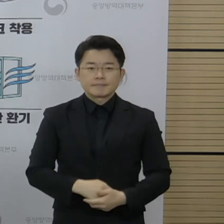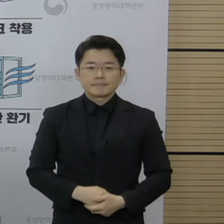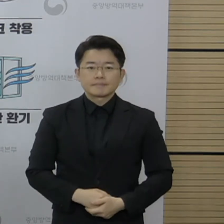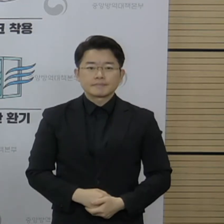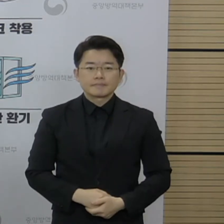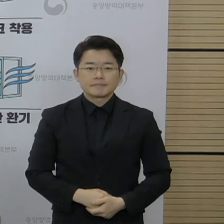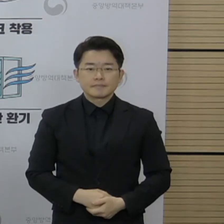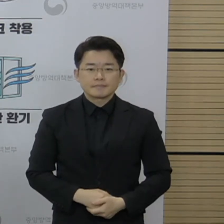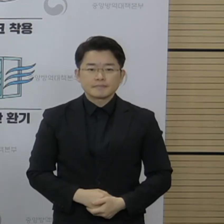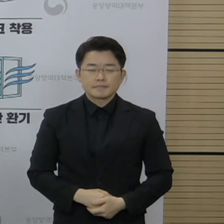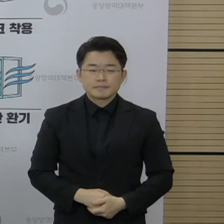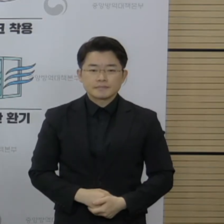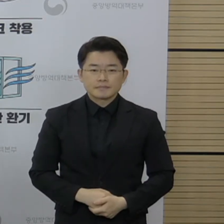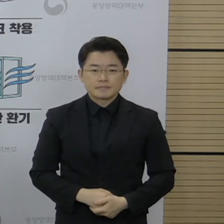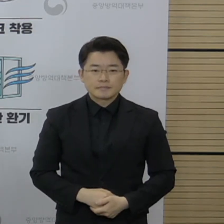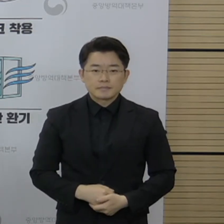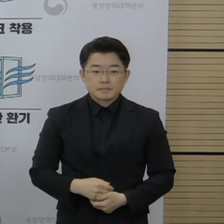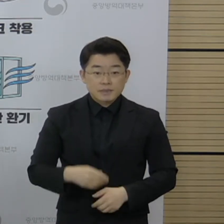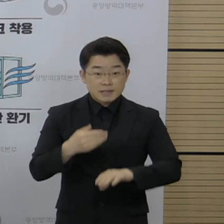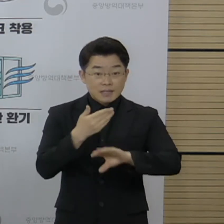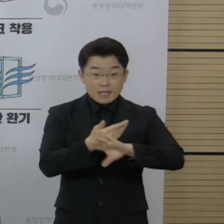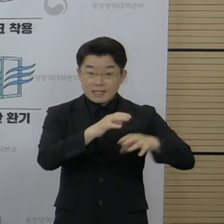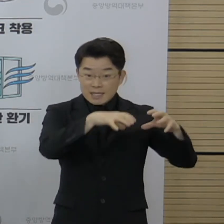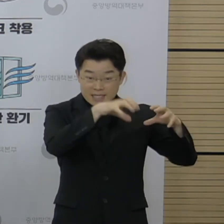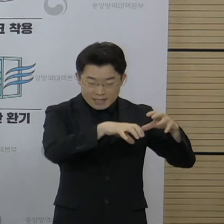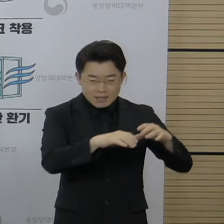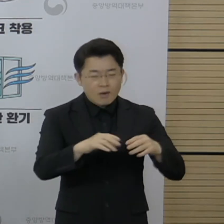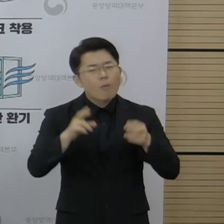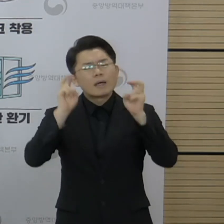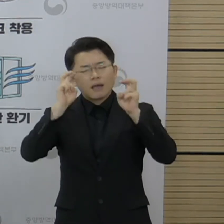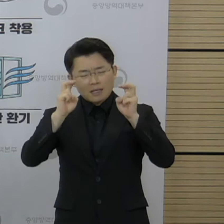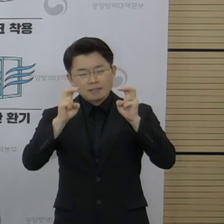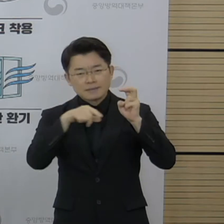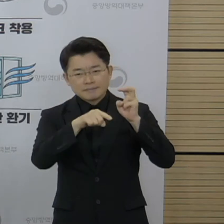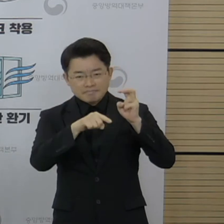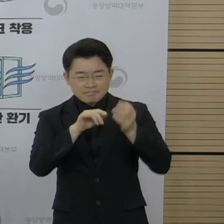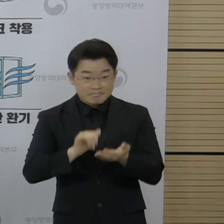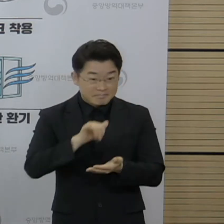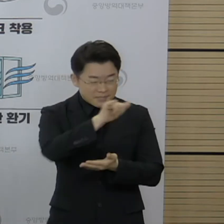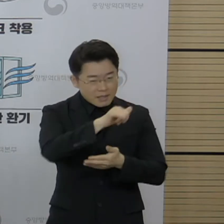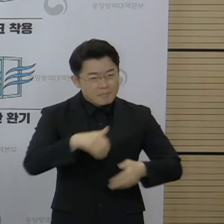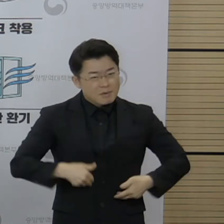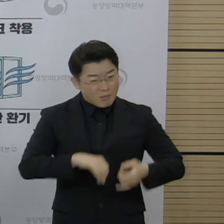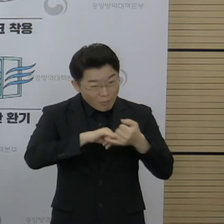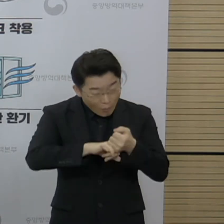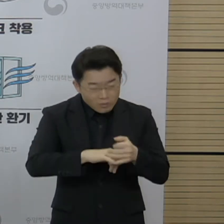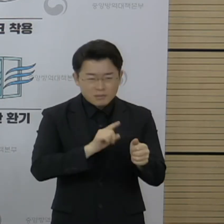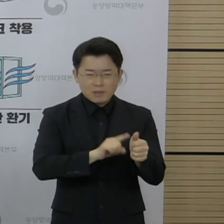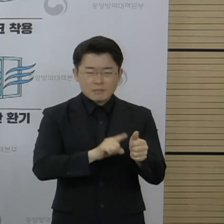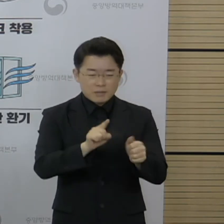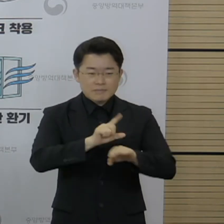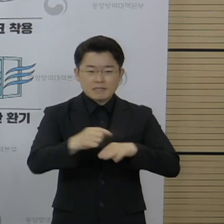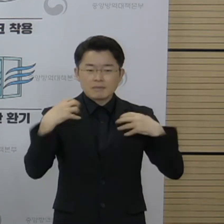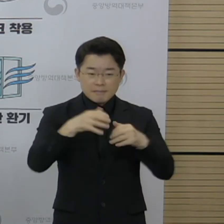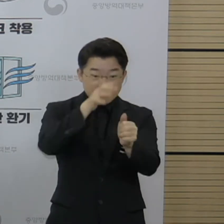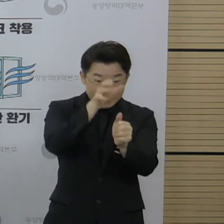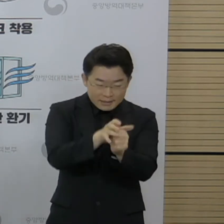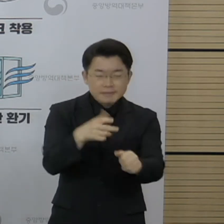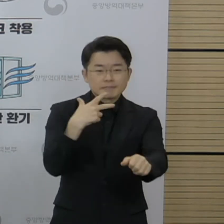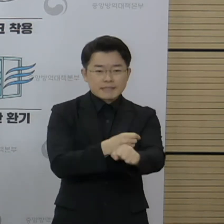필수 활동 목적의 출국자에 대한 예방접종 절차를 또한 각 지방자치단체로 확대하여 운영합니다.